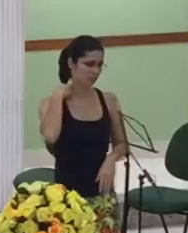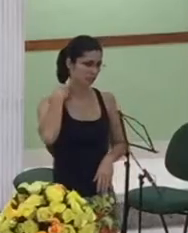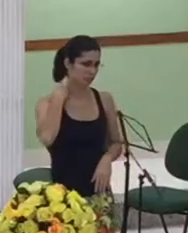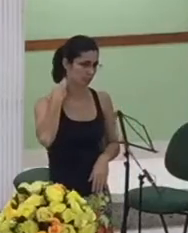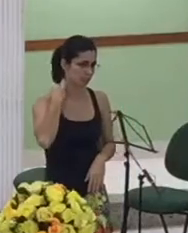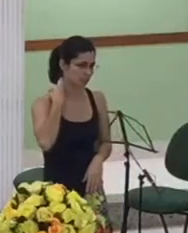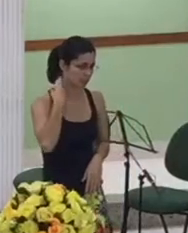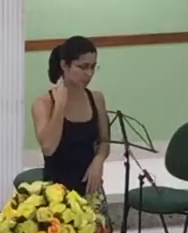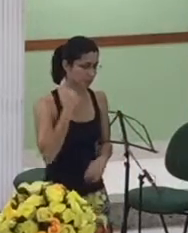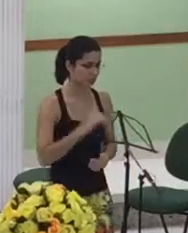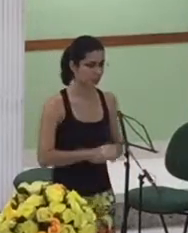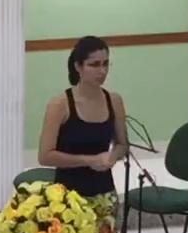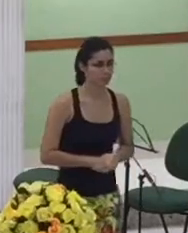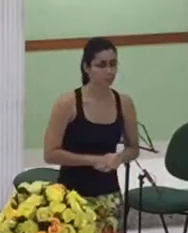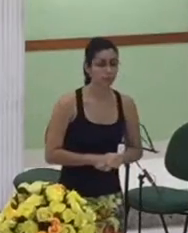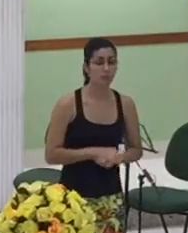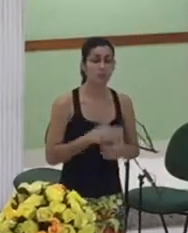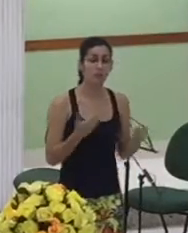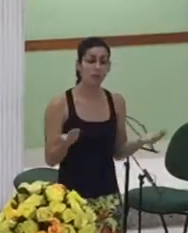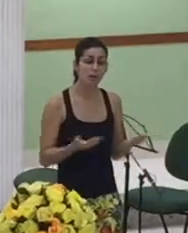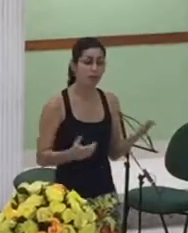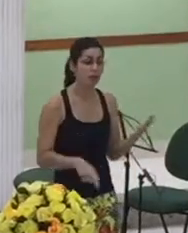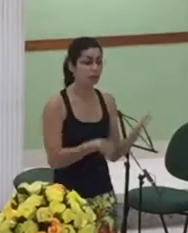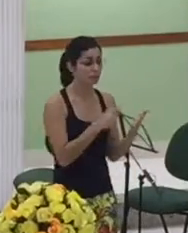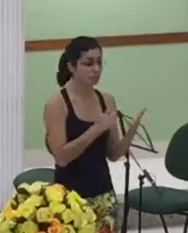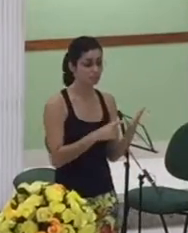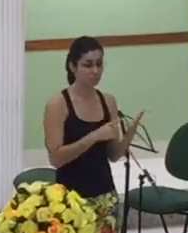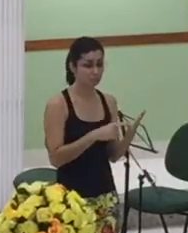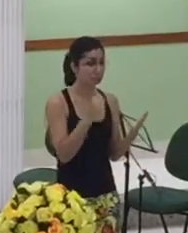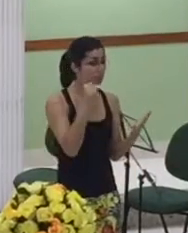história que é exatamente Maria